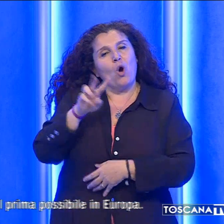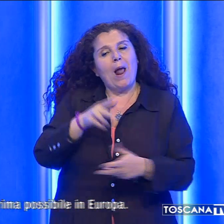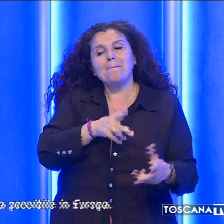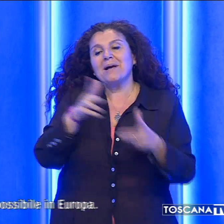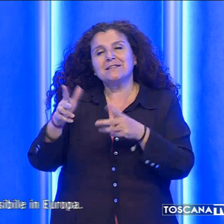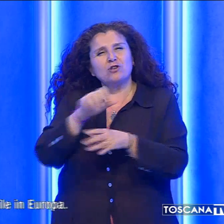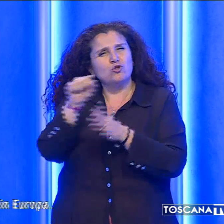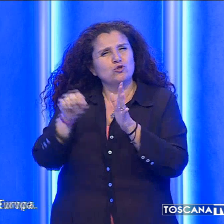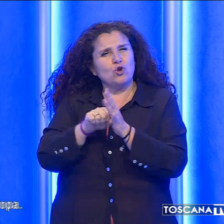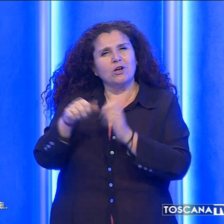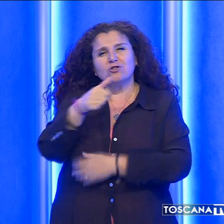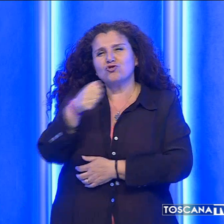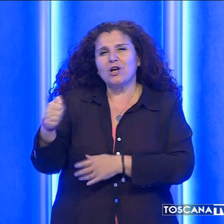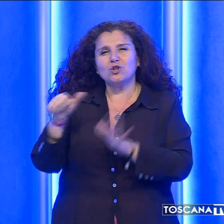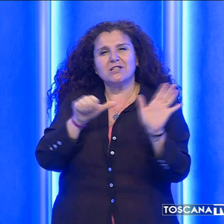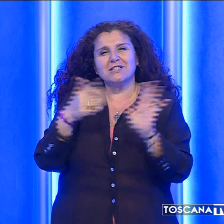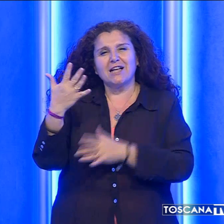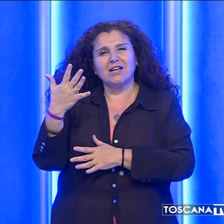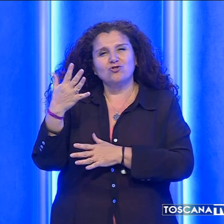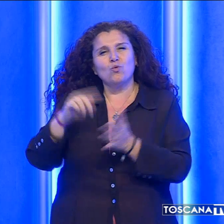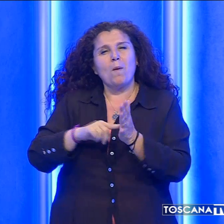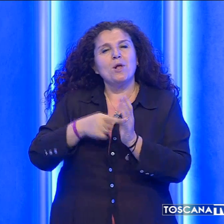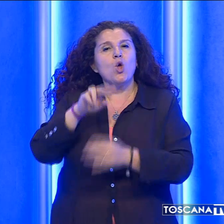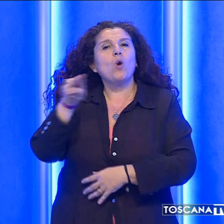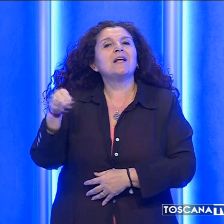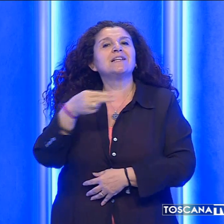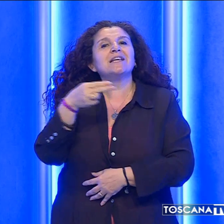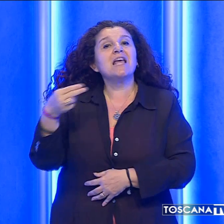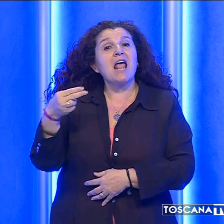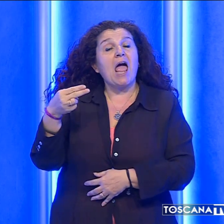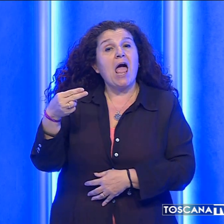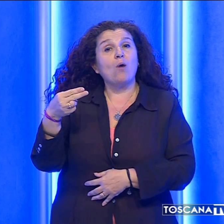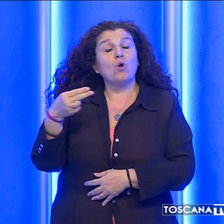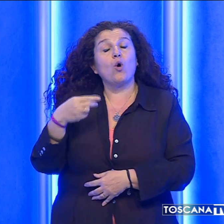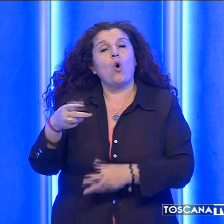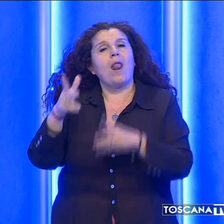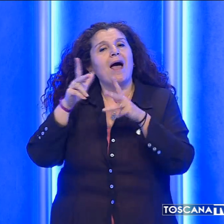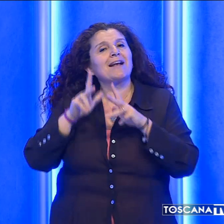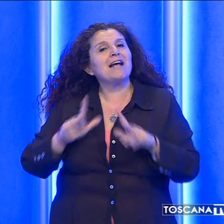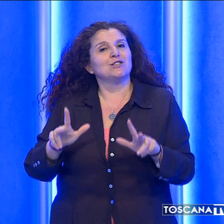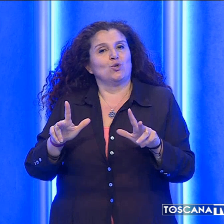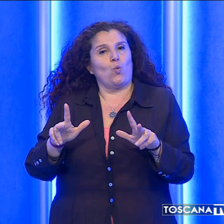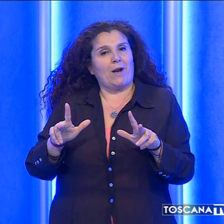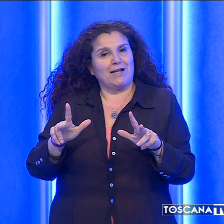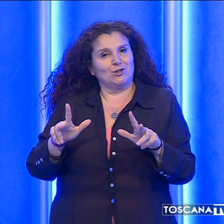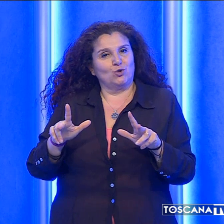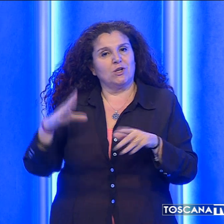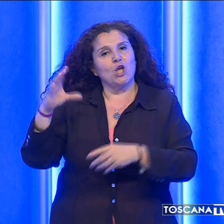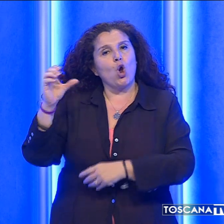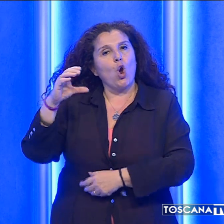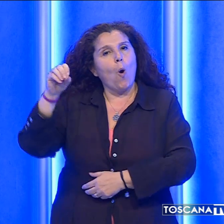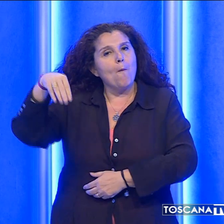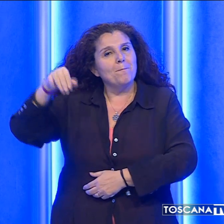base di 165 milioni di euro e con la rassicurazione da parte di Commisso